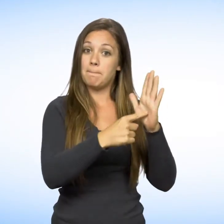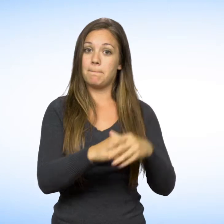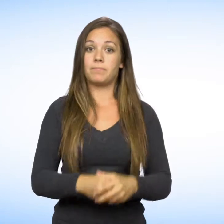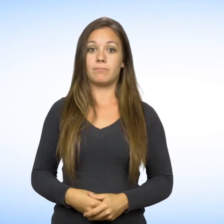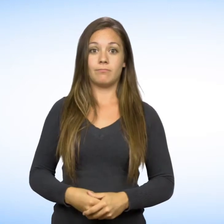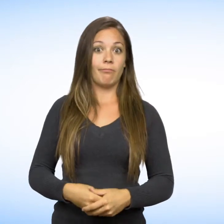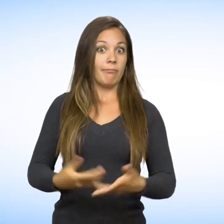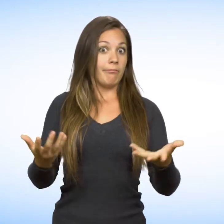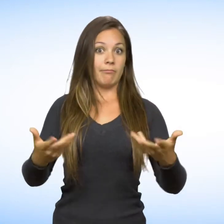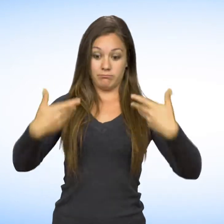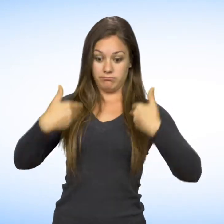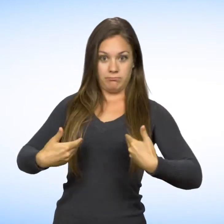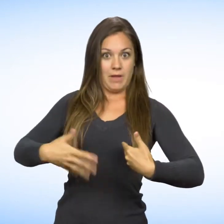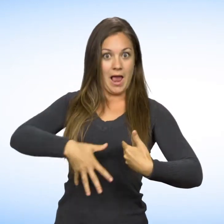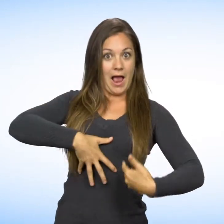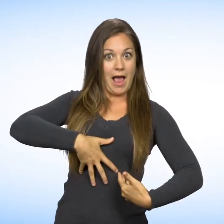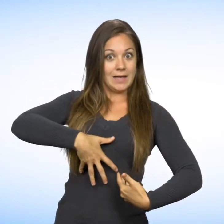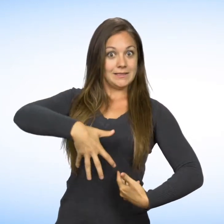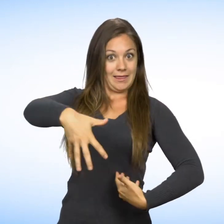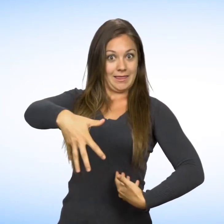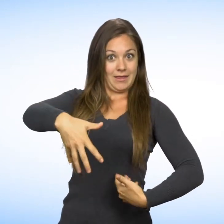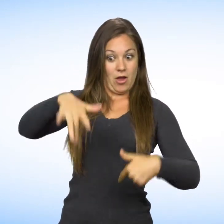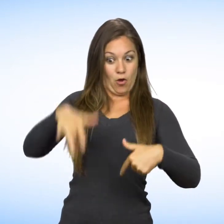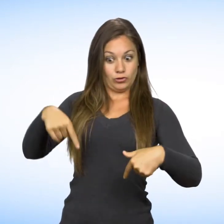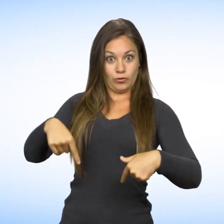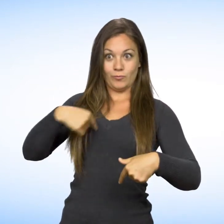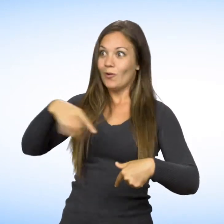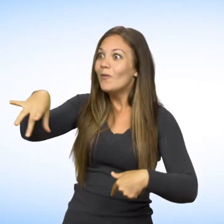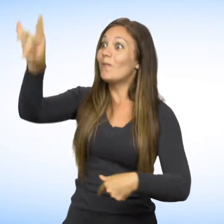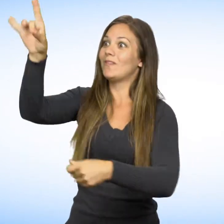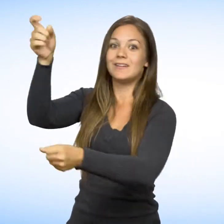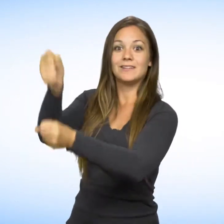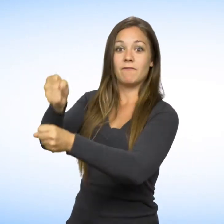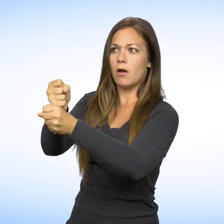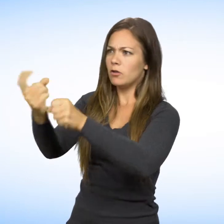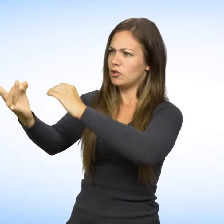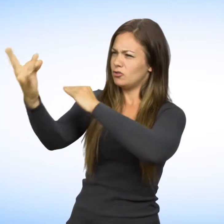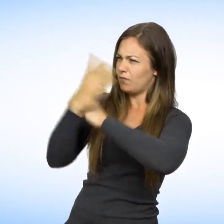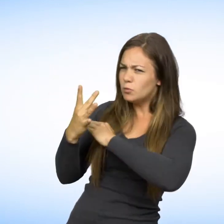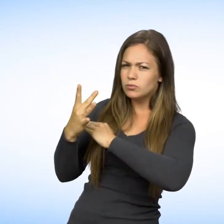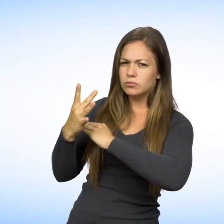Par exemple, on ne peut vous refuser un emploi ou une promotion parce que vous êtes enceinte.